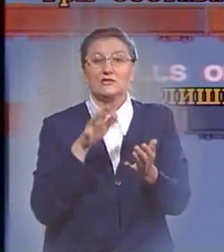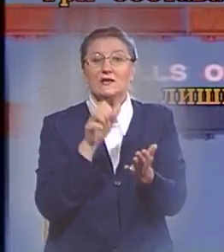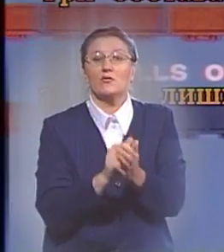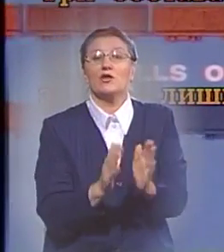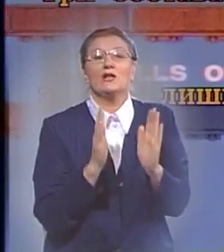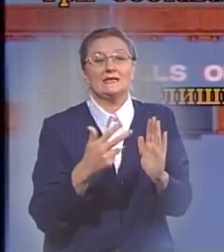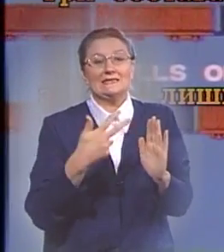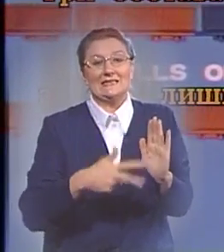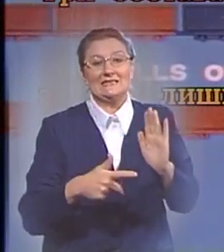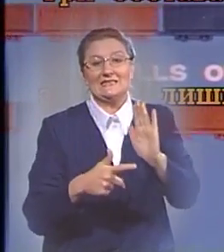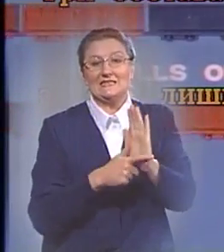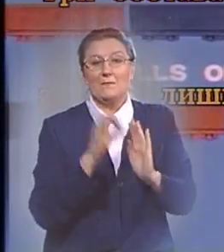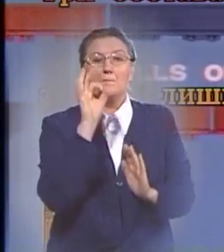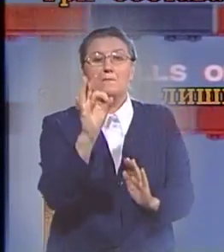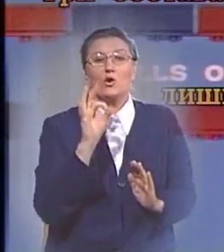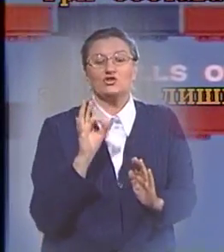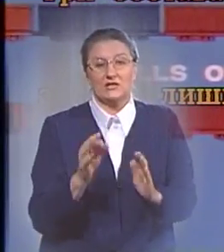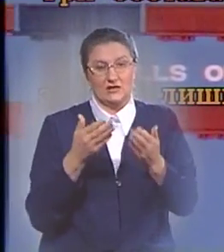37% ковчега.